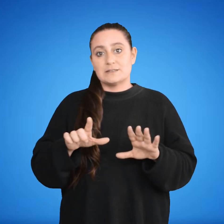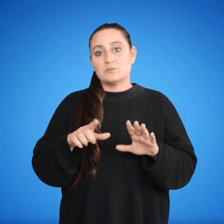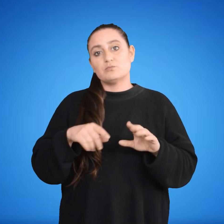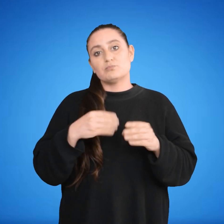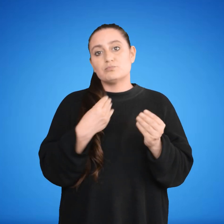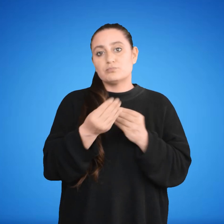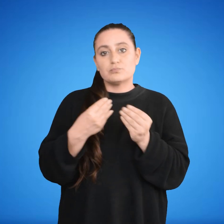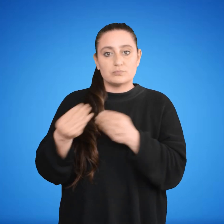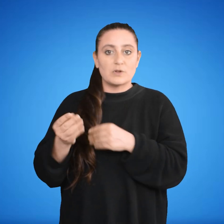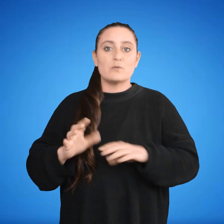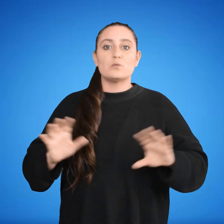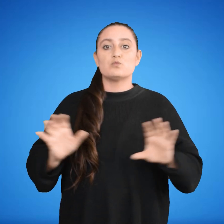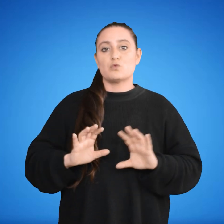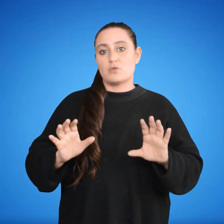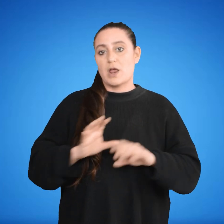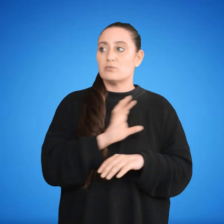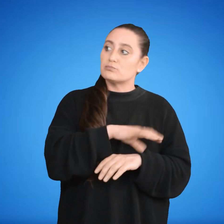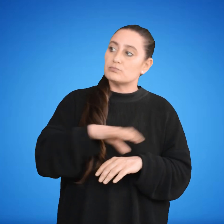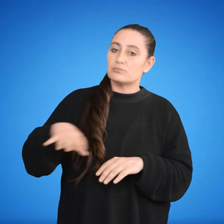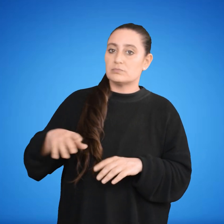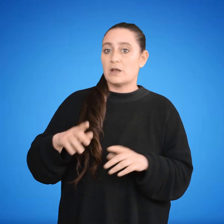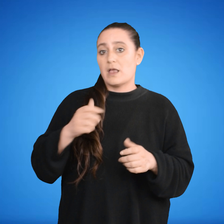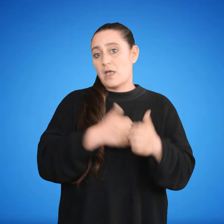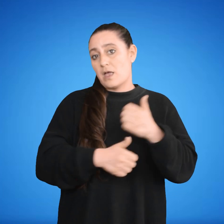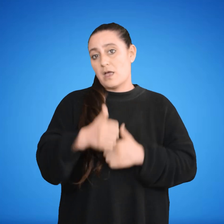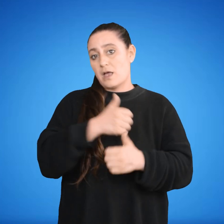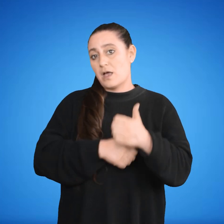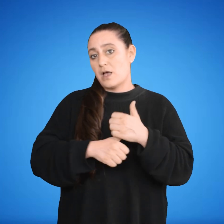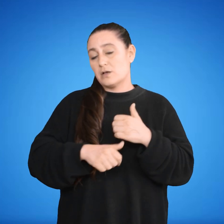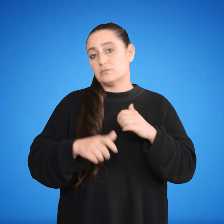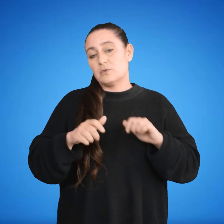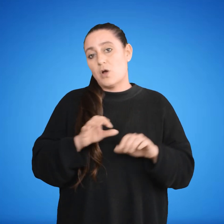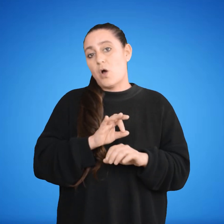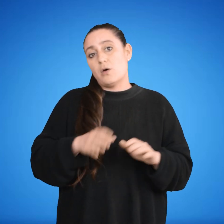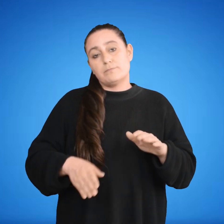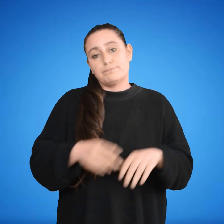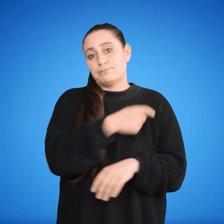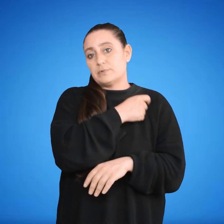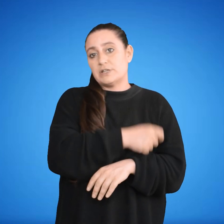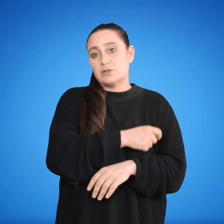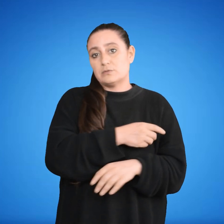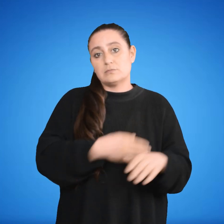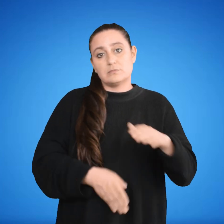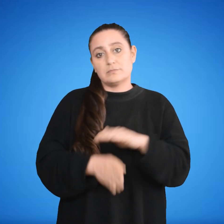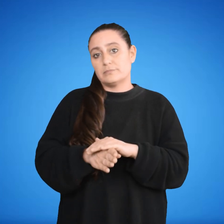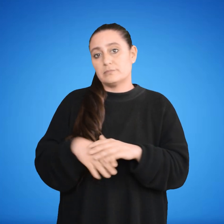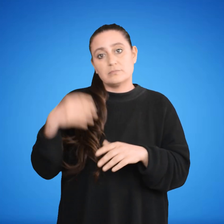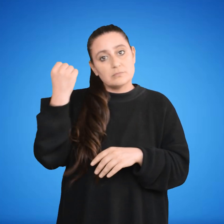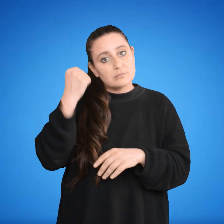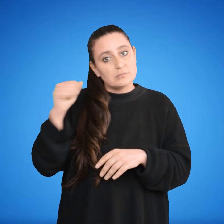los empleados de sus dependencias, corregirlos, suspenderlos y destituirlos en los casos de ineptitud, omisión o